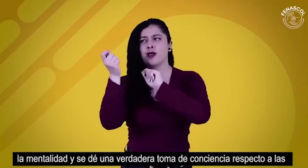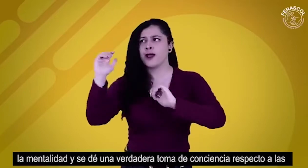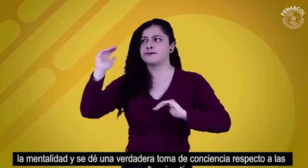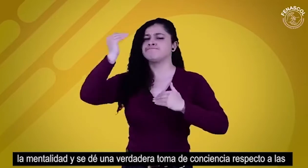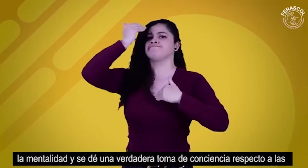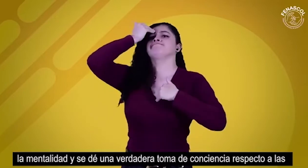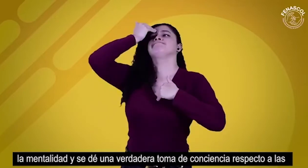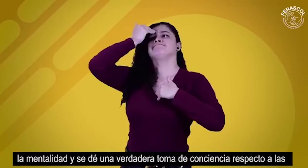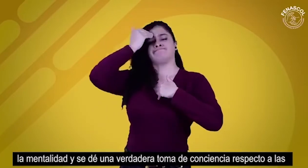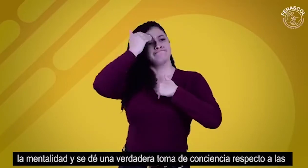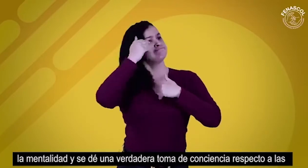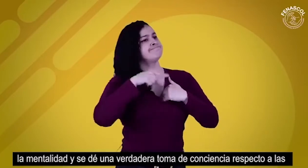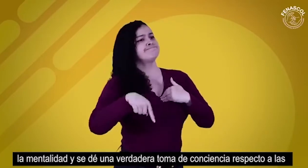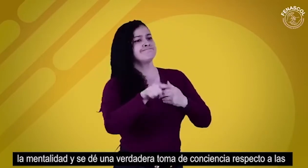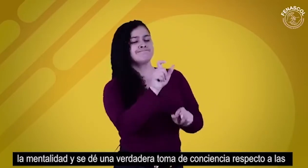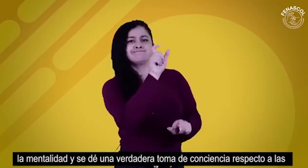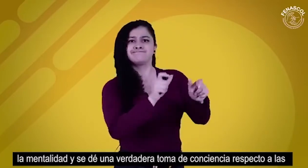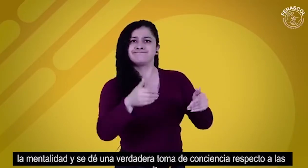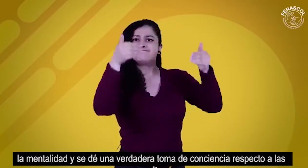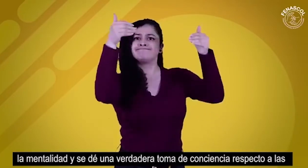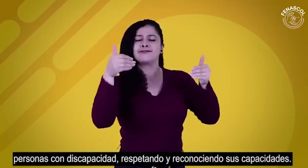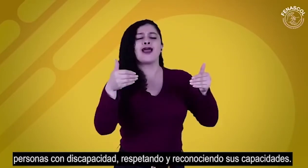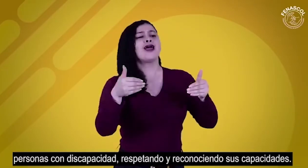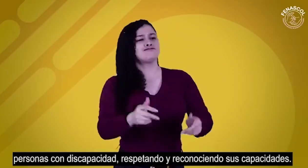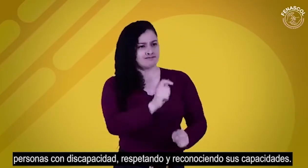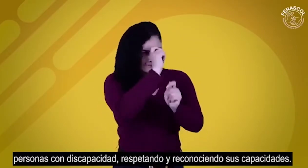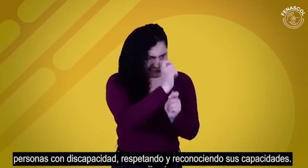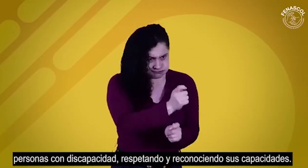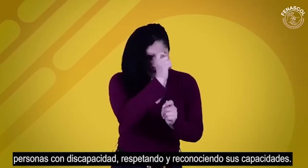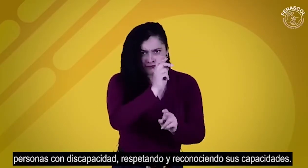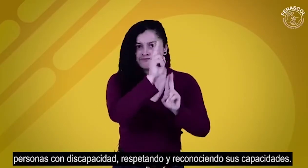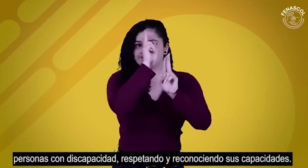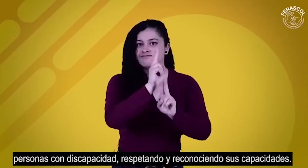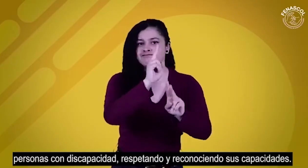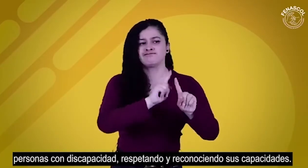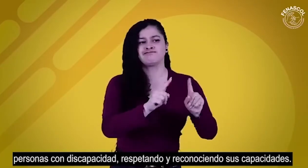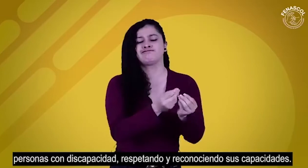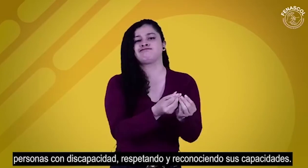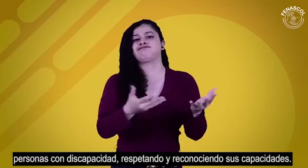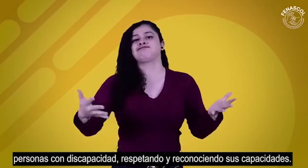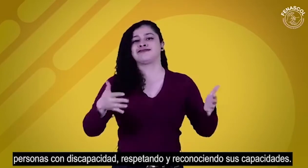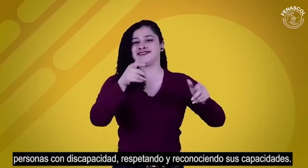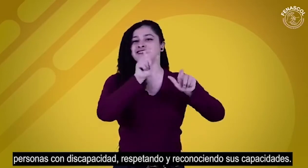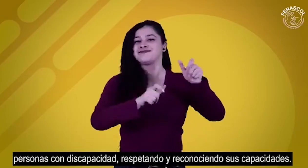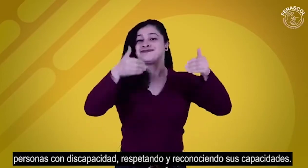conciencia respecto a las personas con discapacidad, respetando y reconociendo sus capacidades.